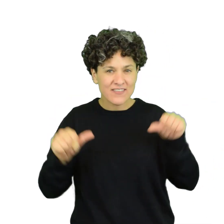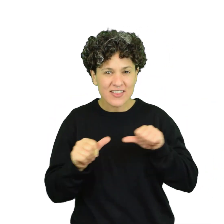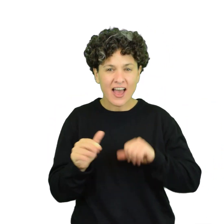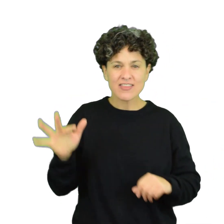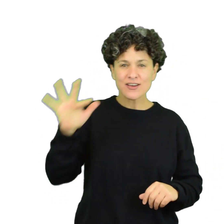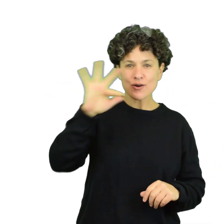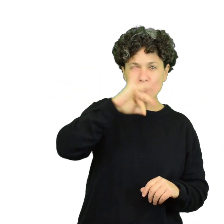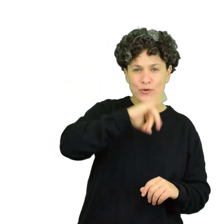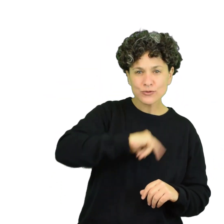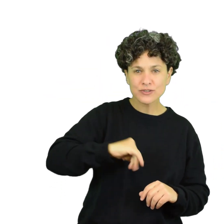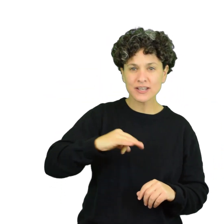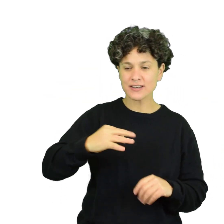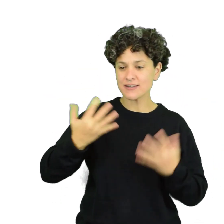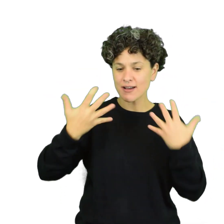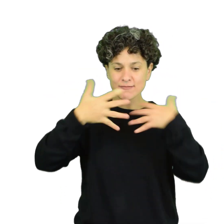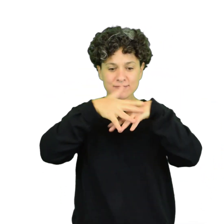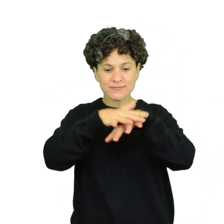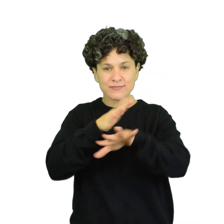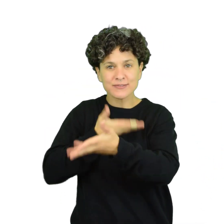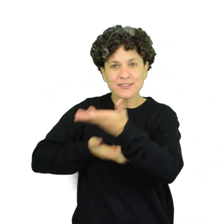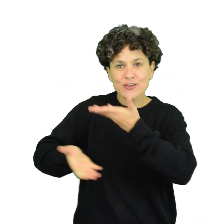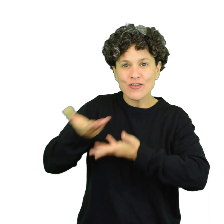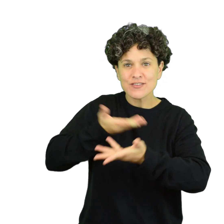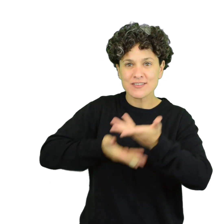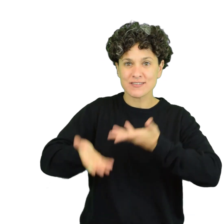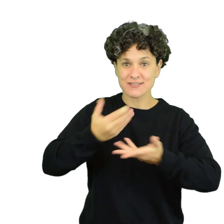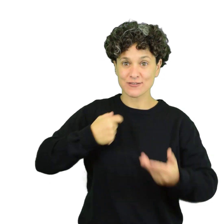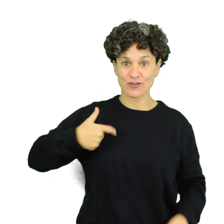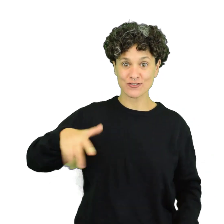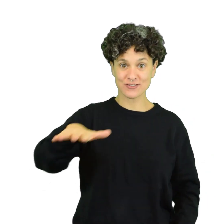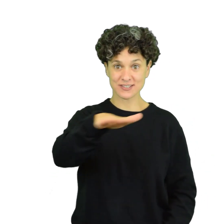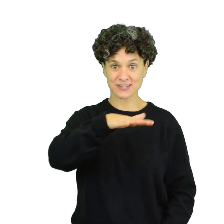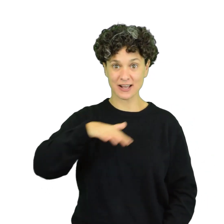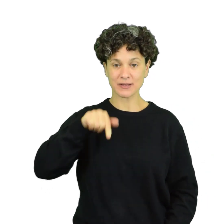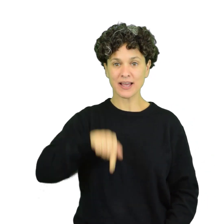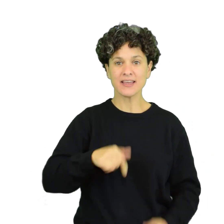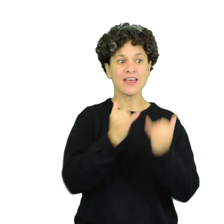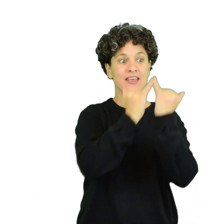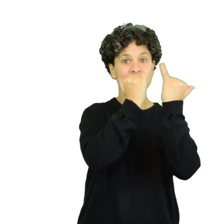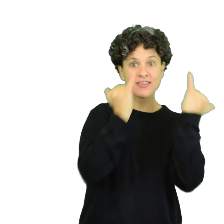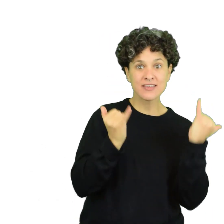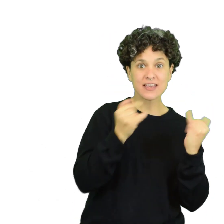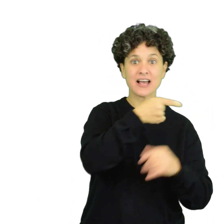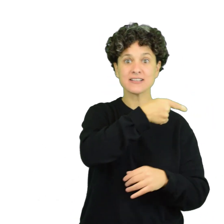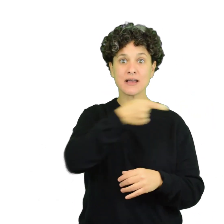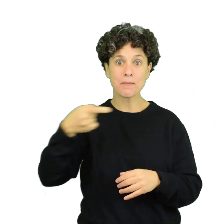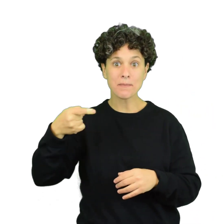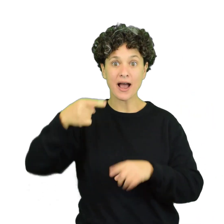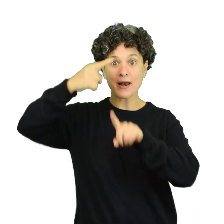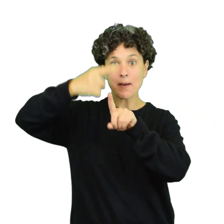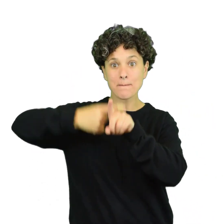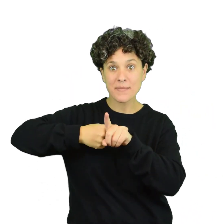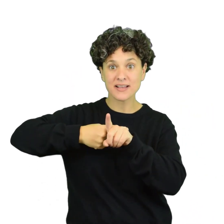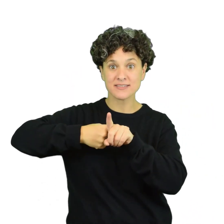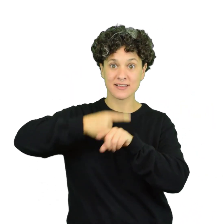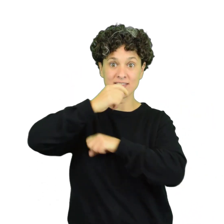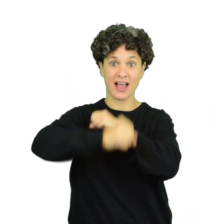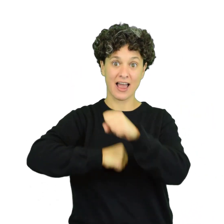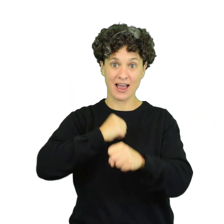social. Allí aparecen los días de la semana y sus números en el mes. 7 días igual